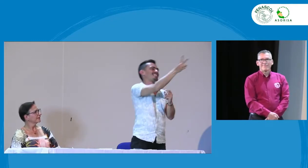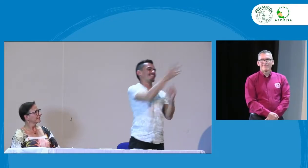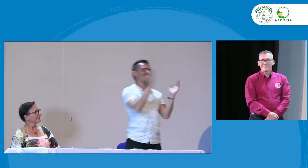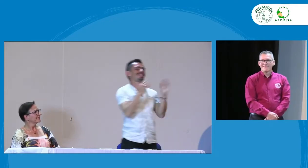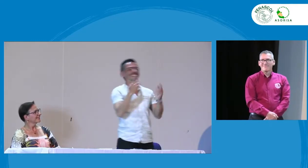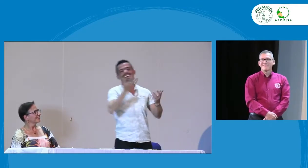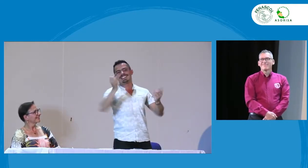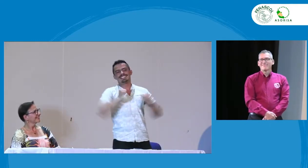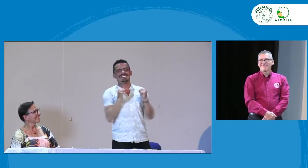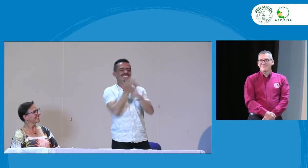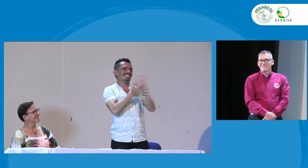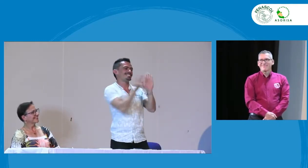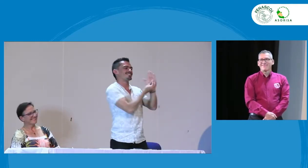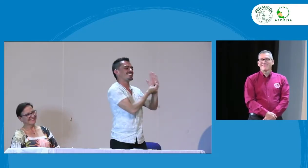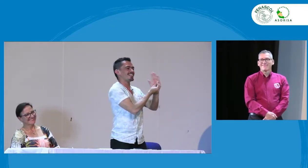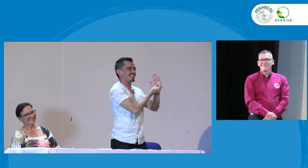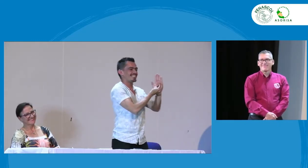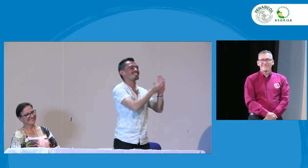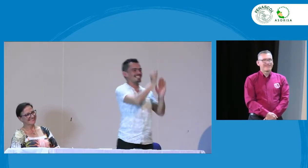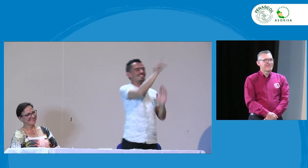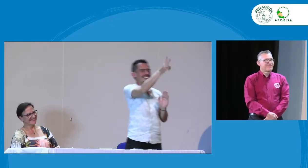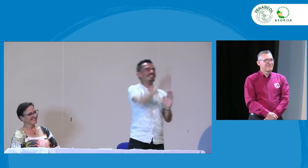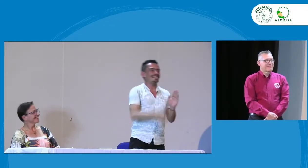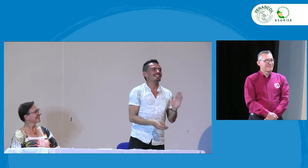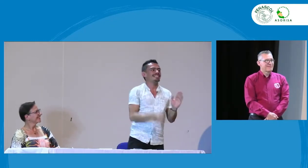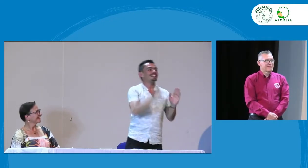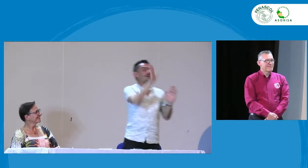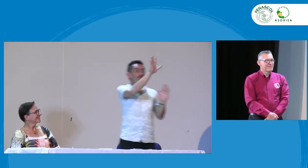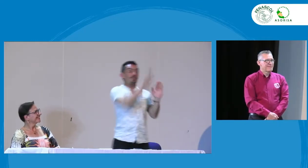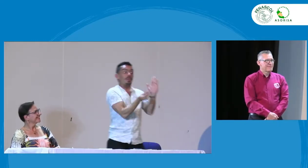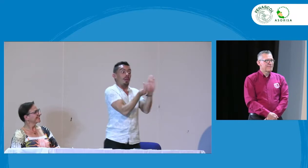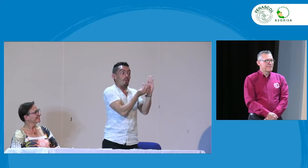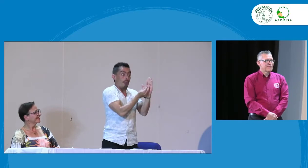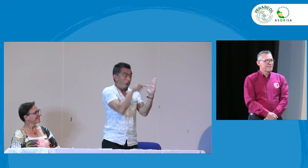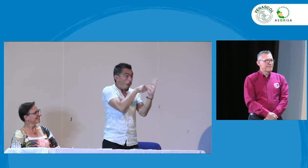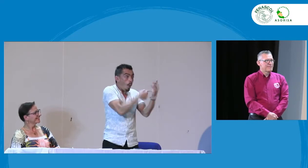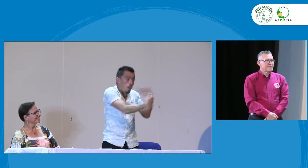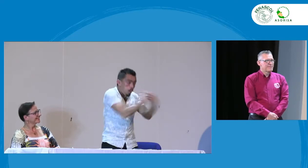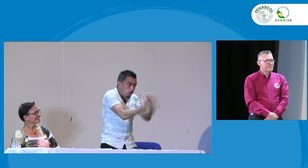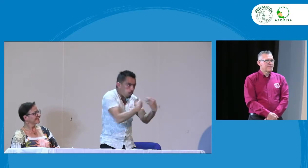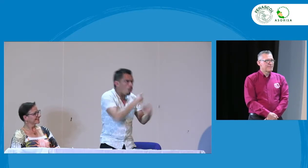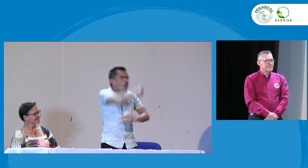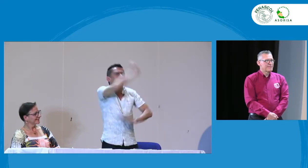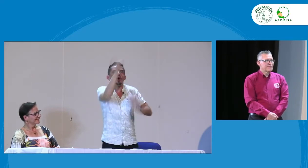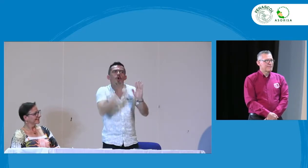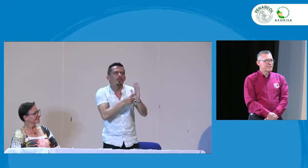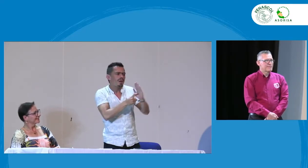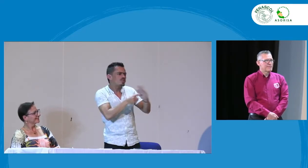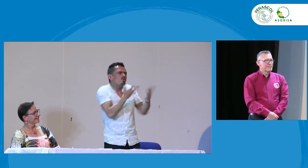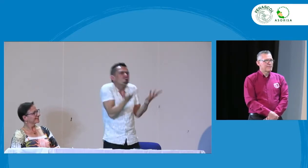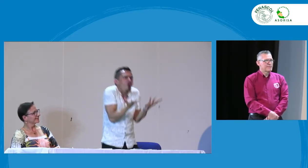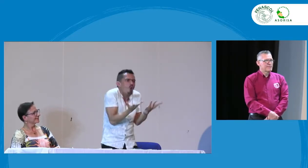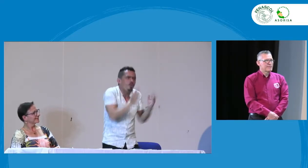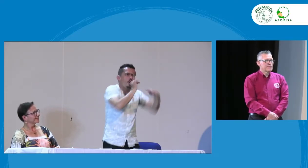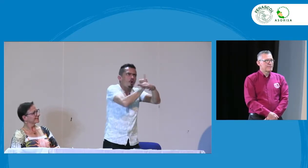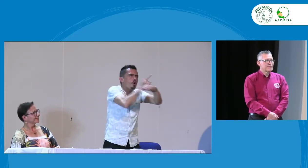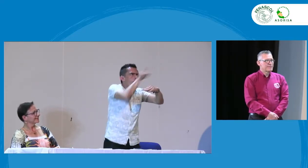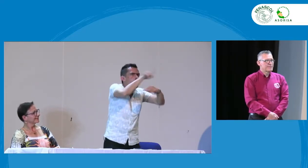bien muy bien entonces en relación con el manual de convivencia estadounidense en Bogotá aquí me dan otra en relación con el manual de convivencia por